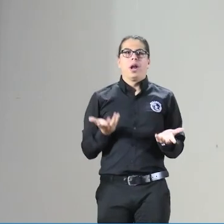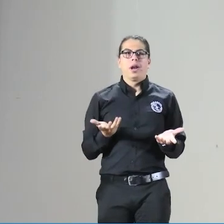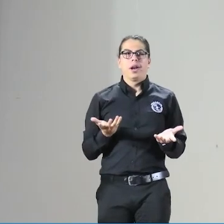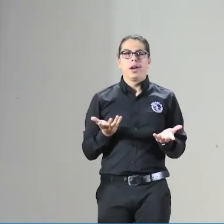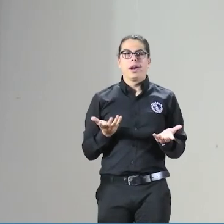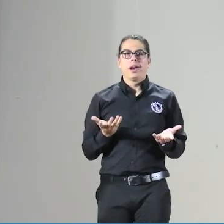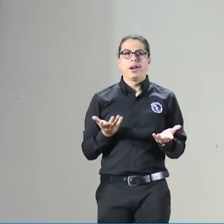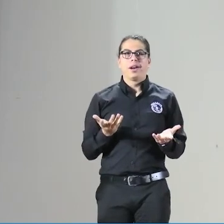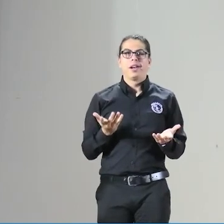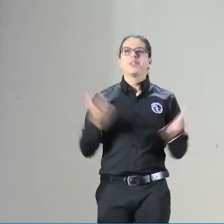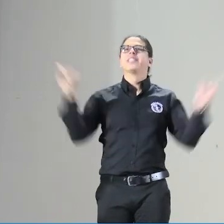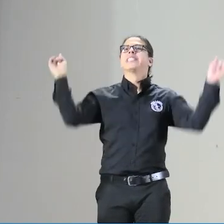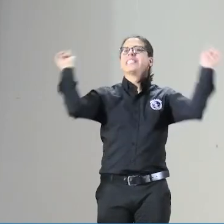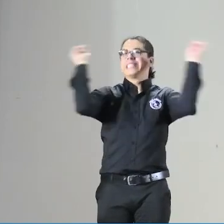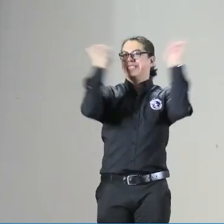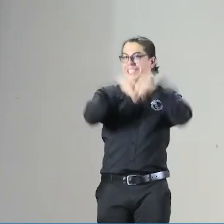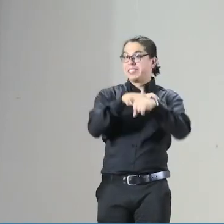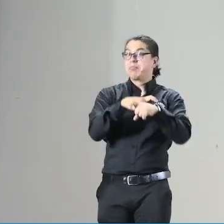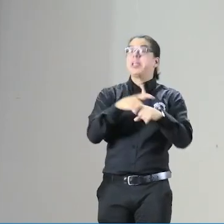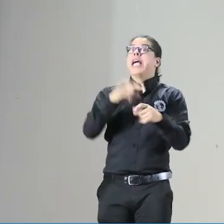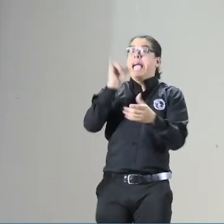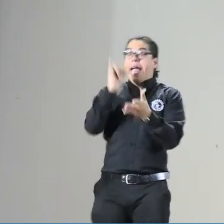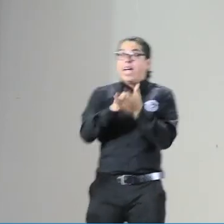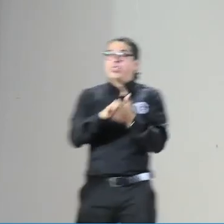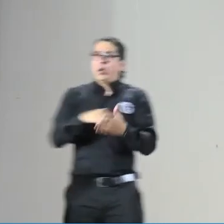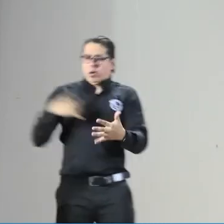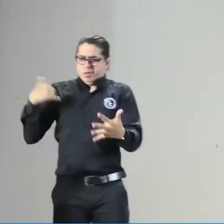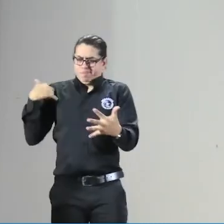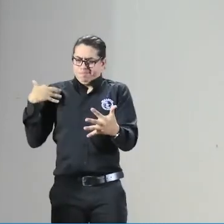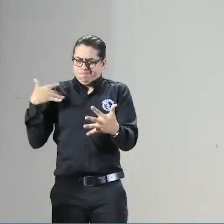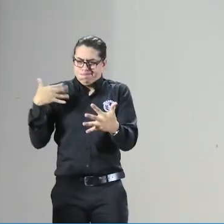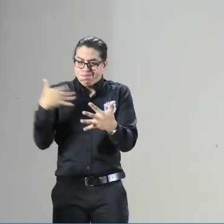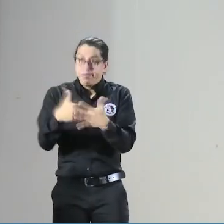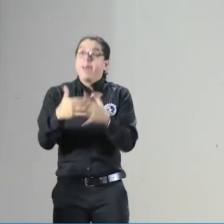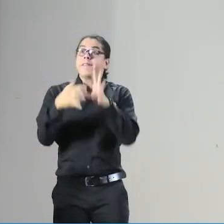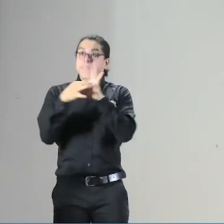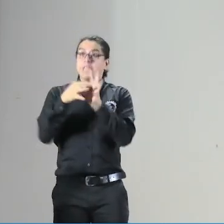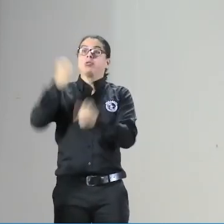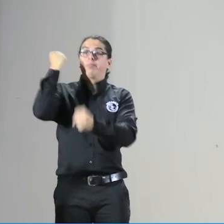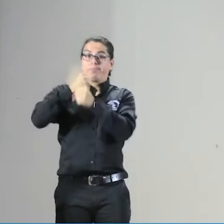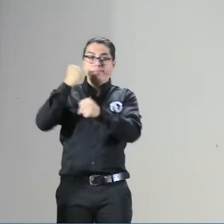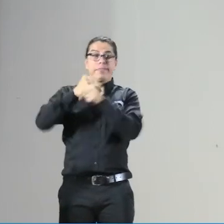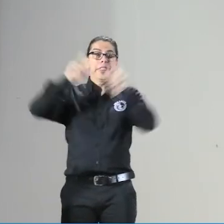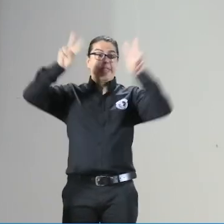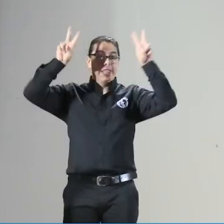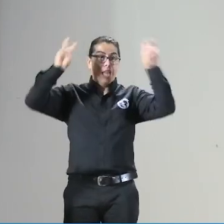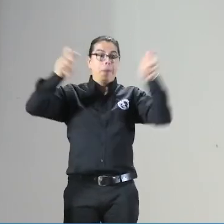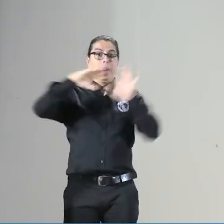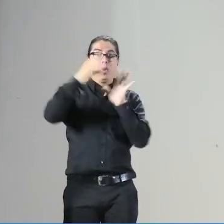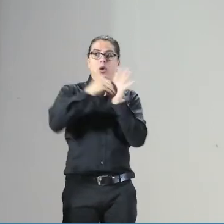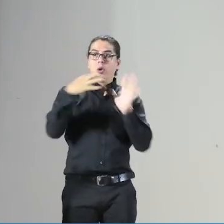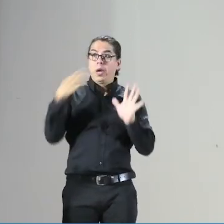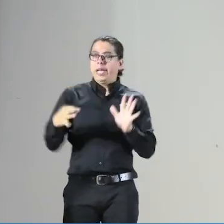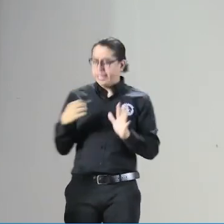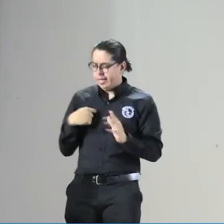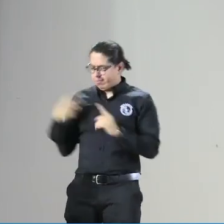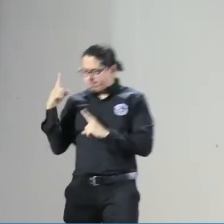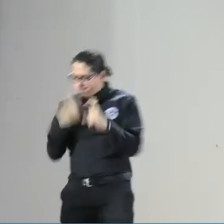bueno y va a tener una sanción entonces es ahí donde está la reflexión durante todo este tiempo FNASCOR ha venido trabajando